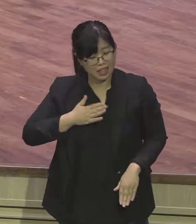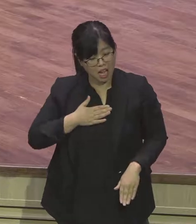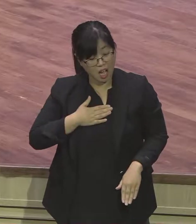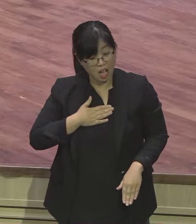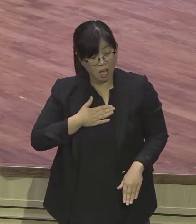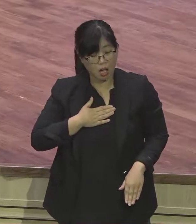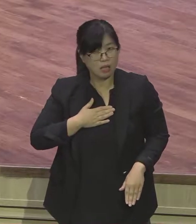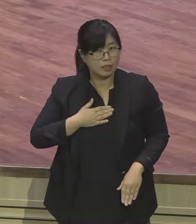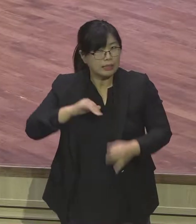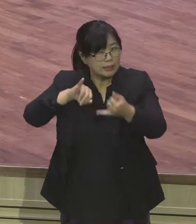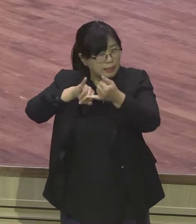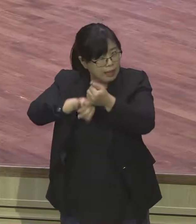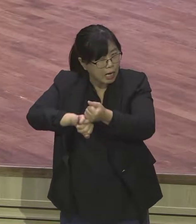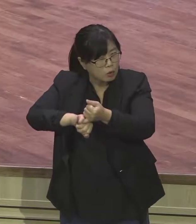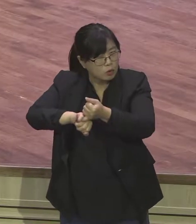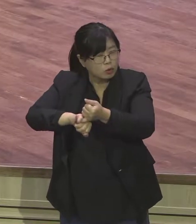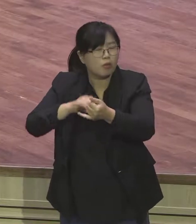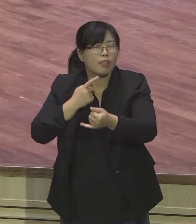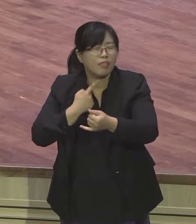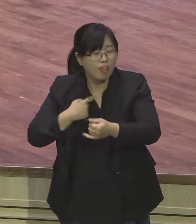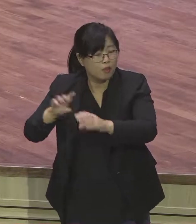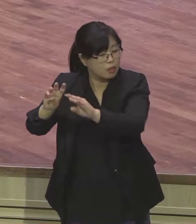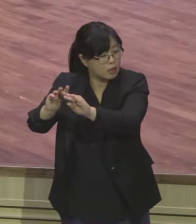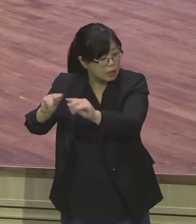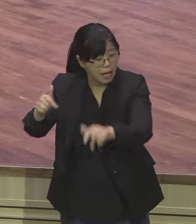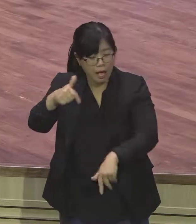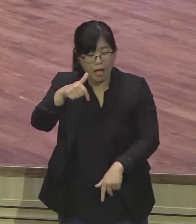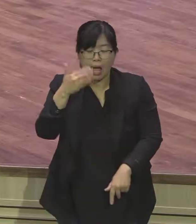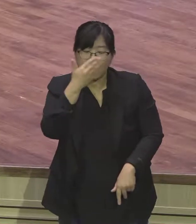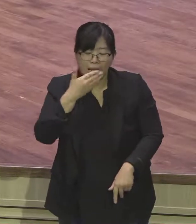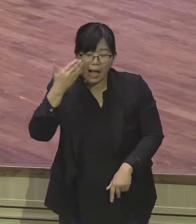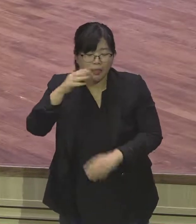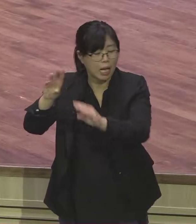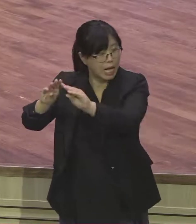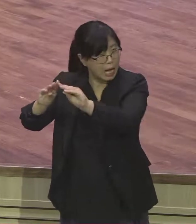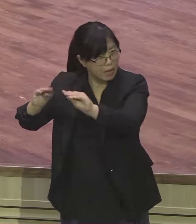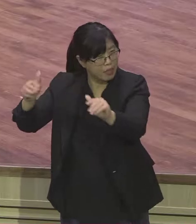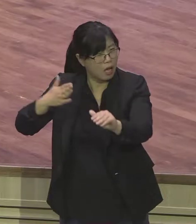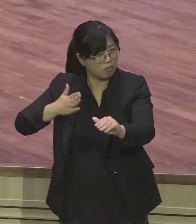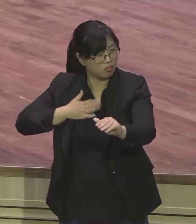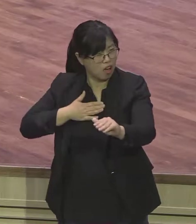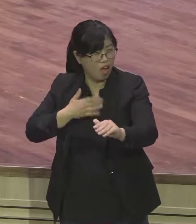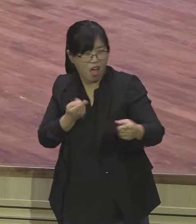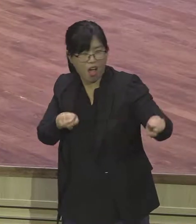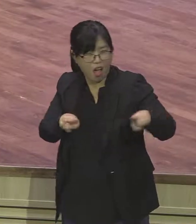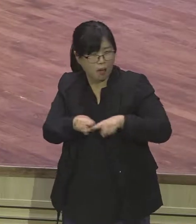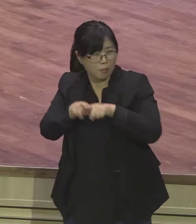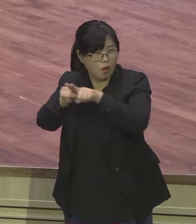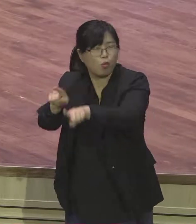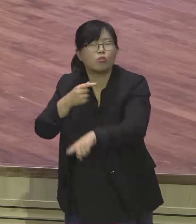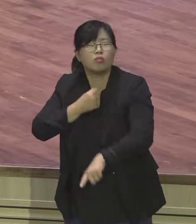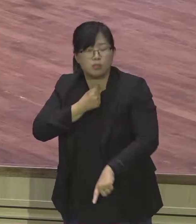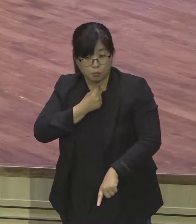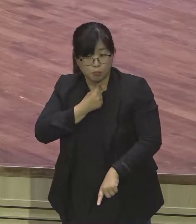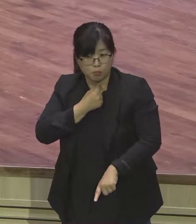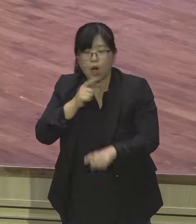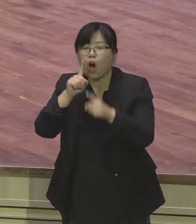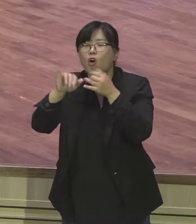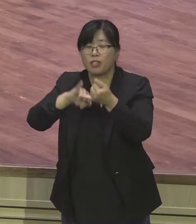내 해고를 그러잖아요. 내가 죽어도 가난한 땅 가야 된다. 약속의 땅 이 은약이죠. 자신은 비록